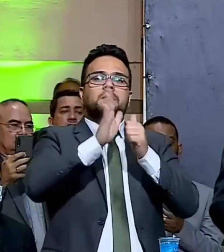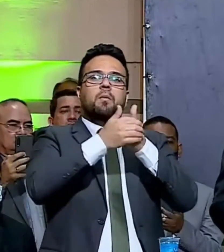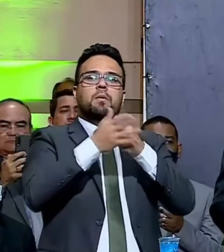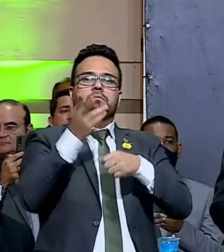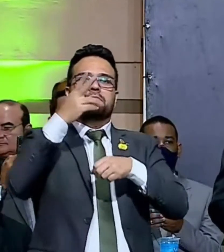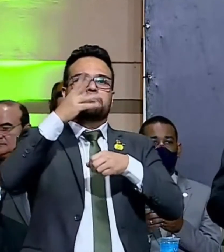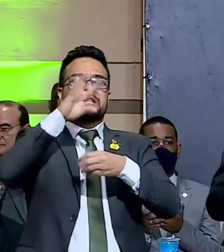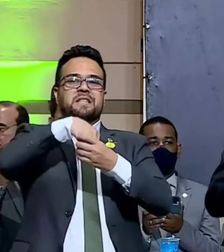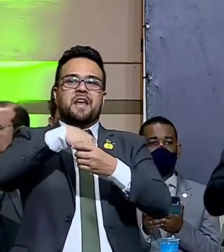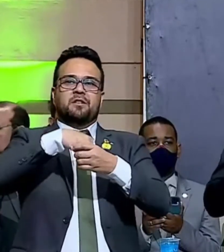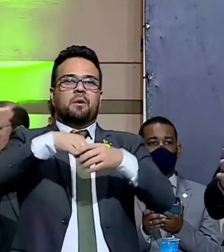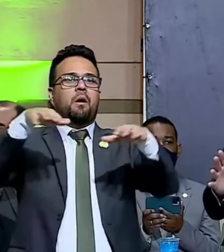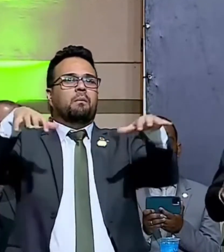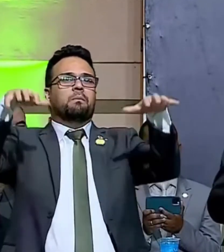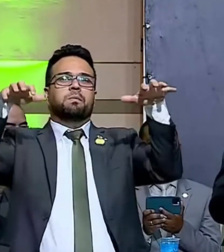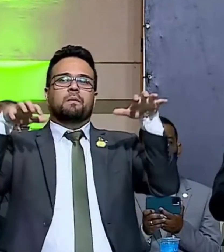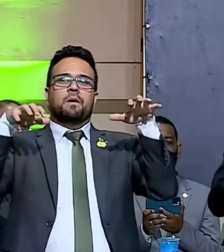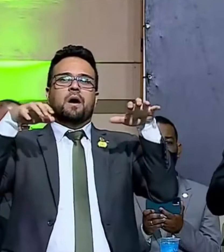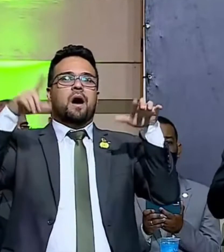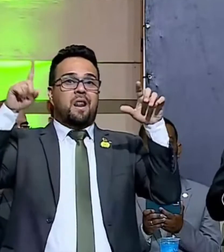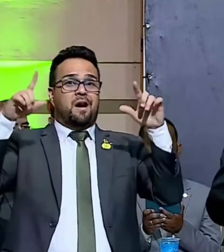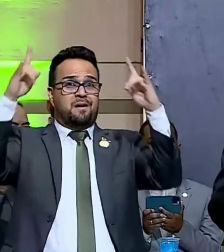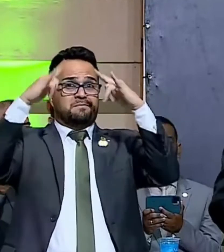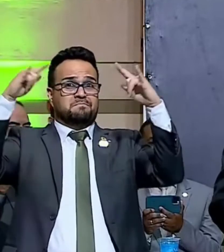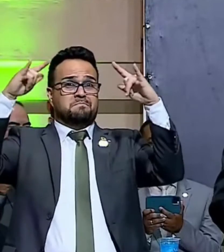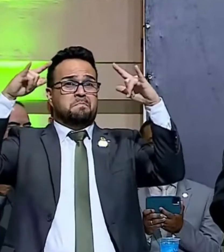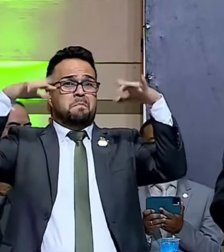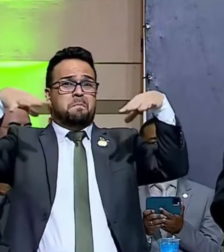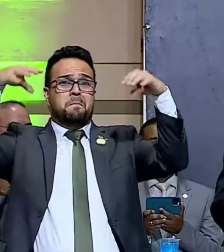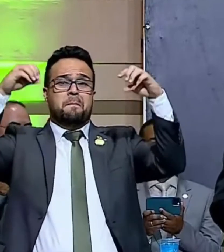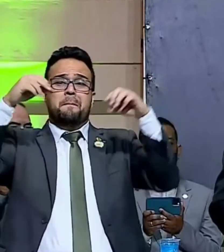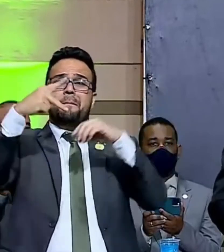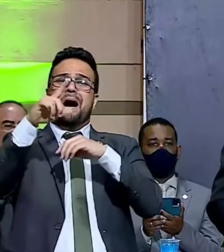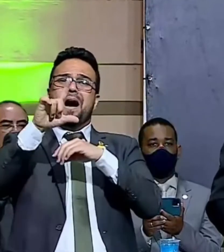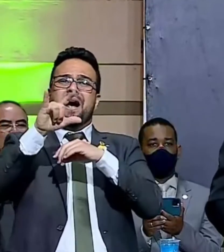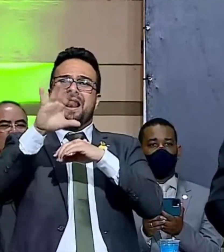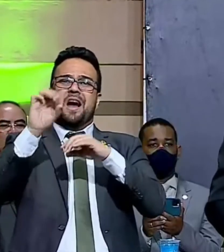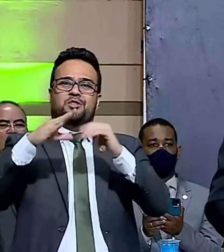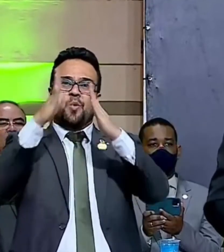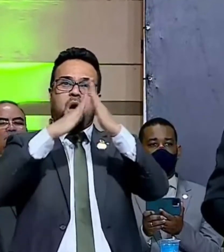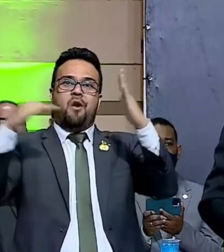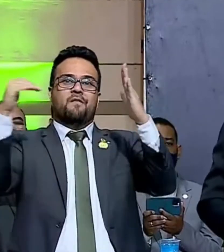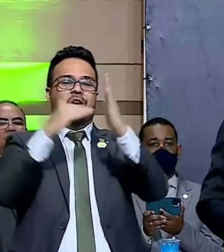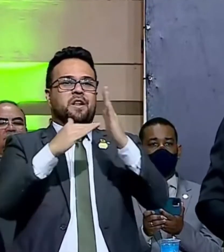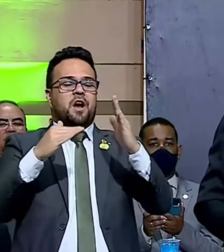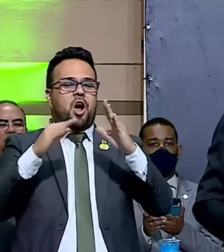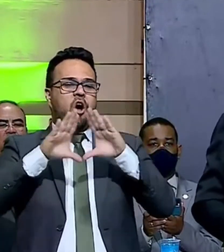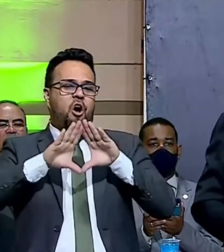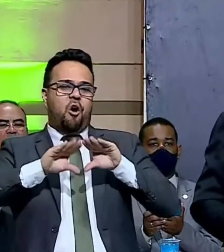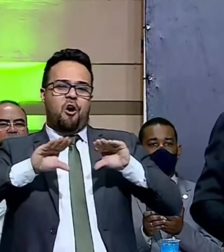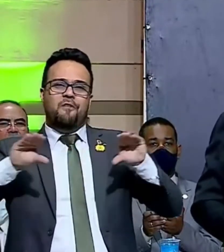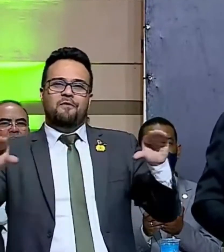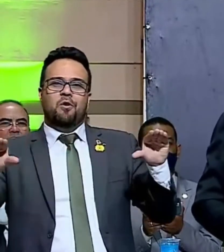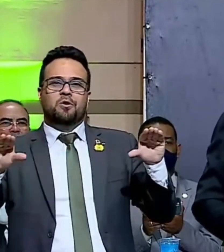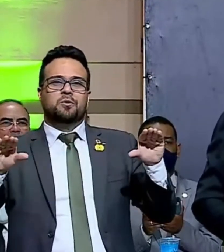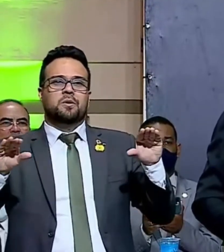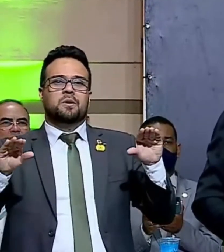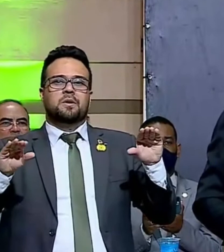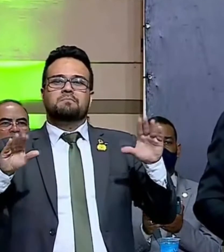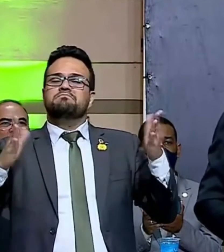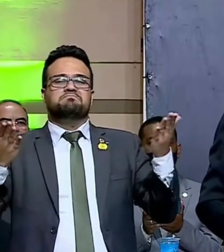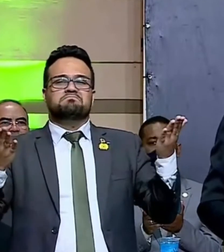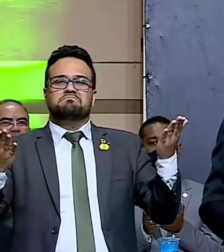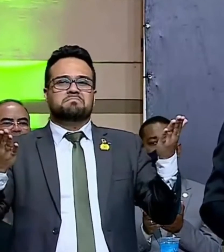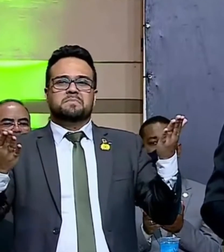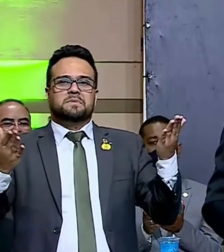Palácio da Alvorada com todo o conforto, sem saber como o povo estava se